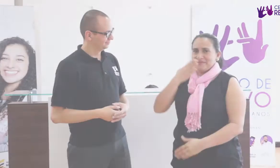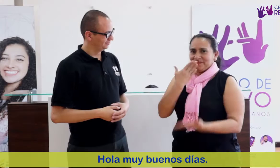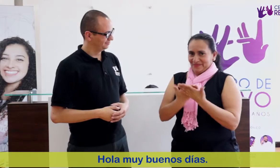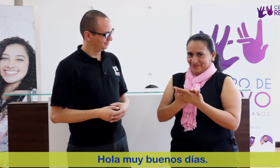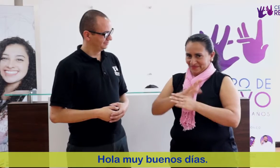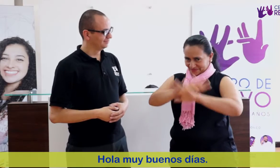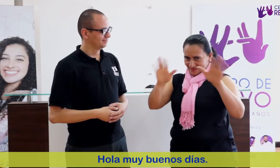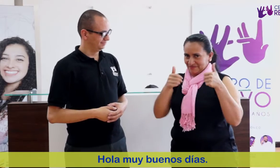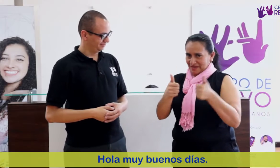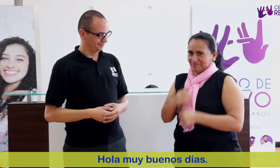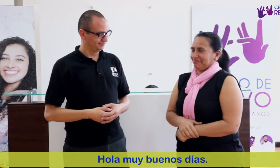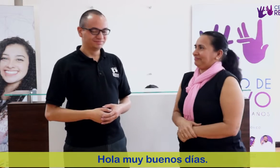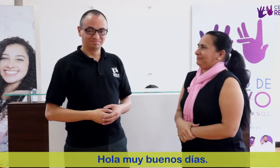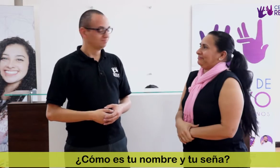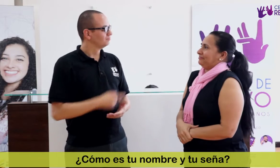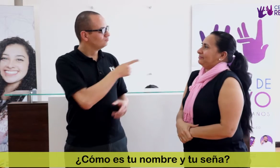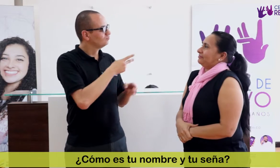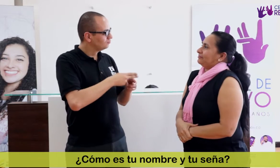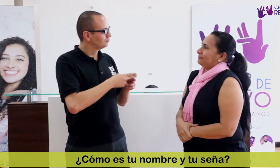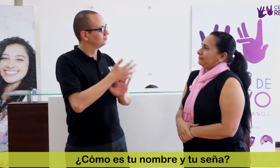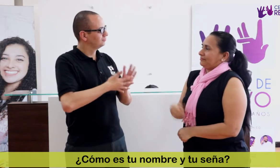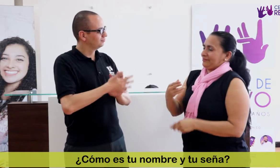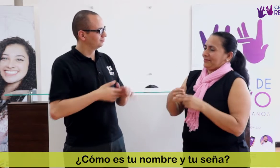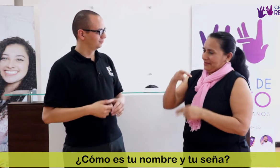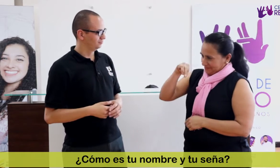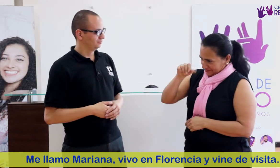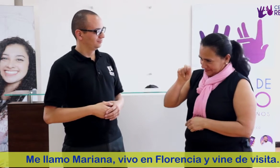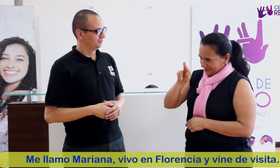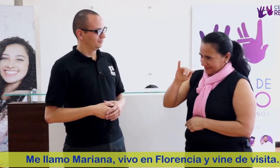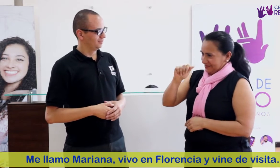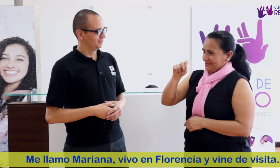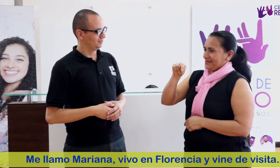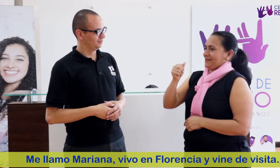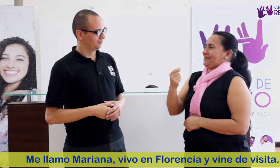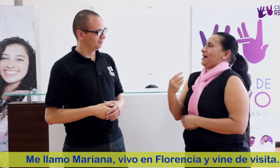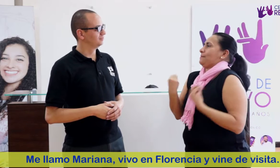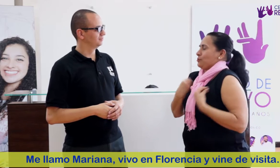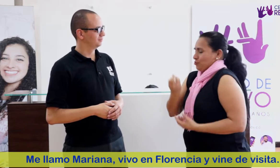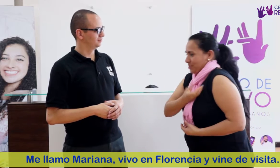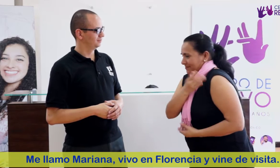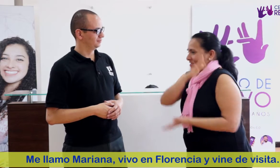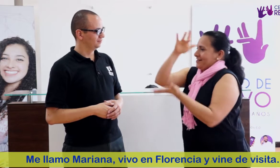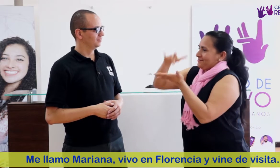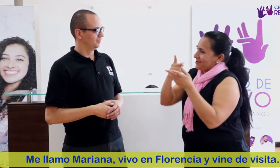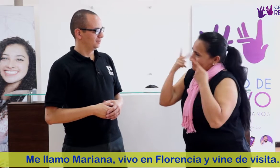Hola, muy buenos días ¿Cómo es tu nombre y tu seña? Me llamo Mariana, vivo en Florencia y vine de visita